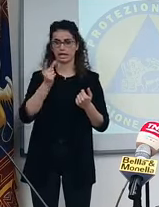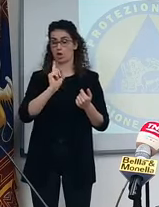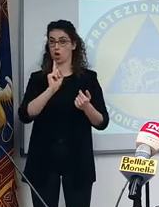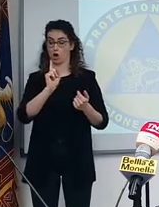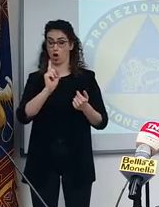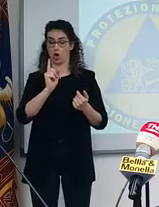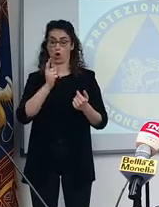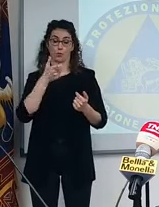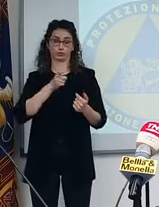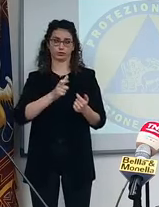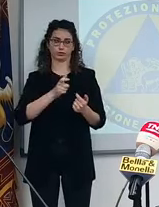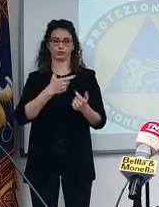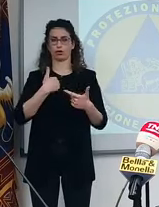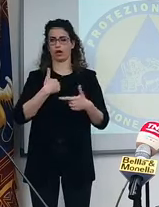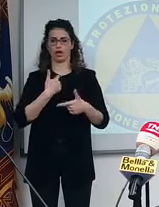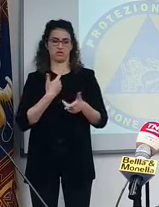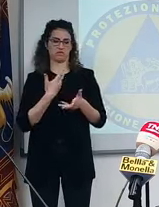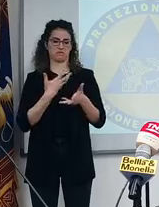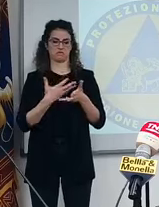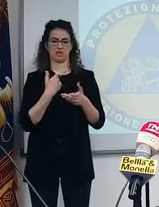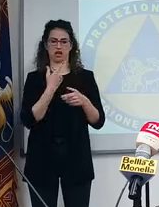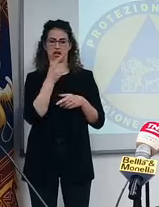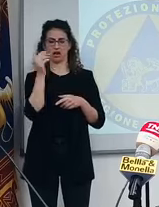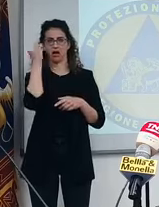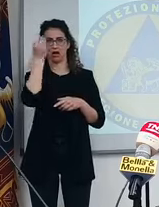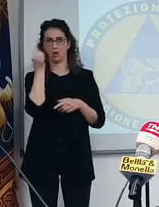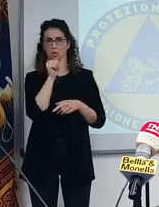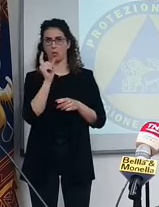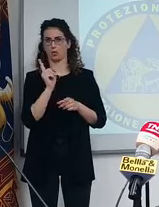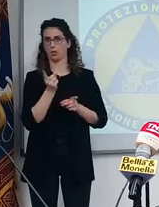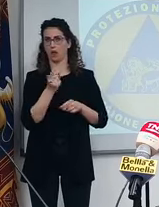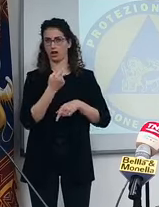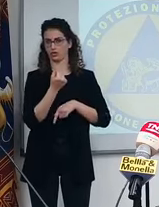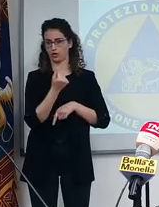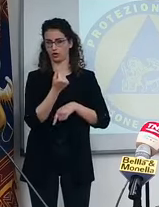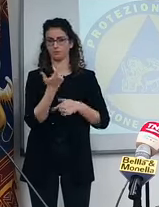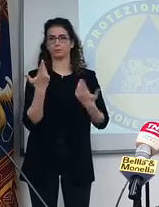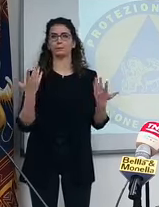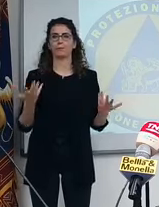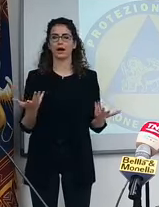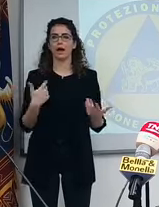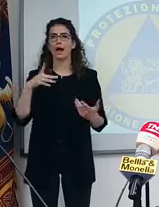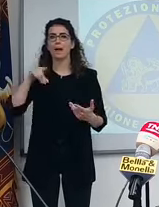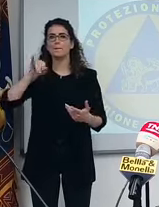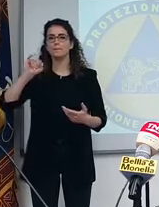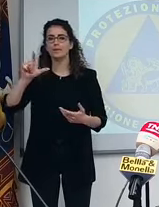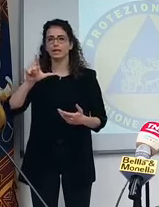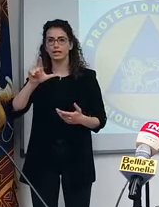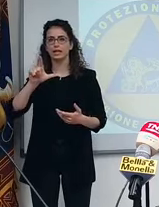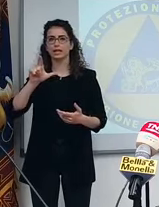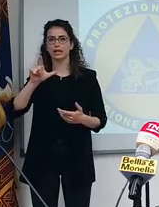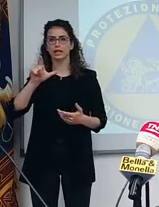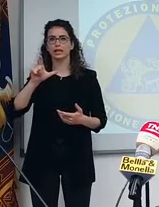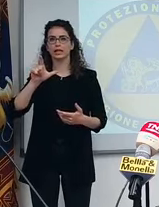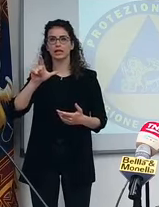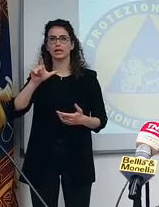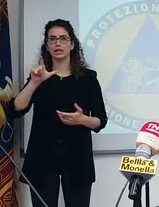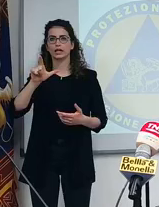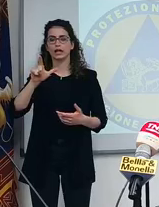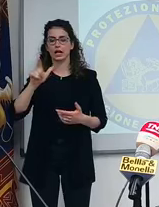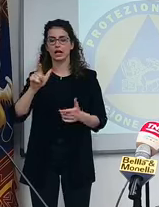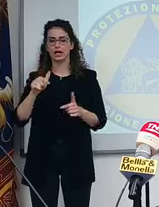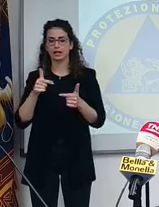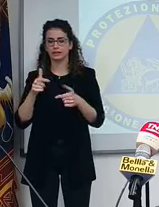un vile che pensa solo ai soldi. Però ragazzi, il PIL serve per sfamare le